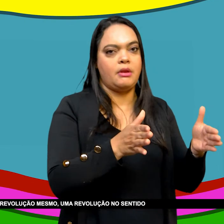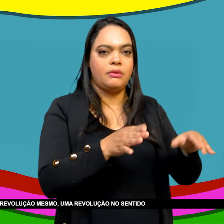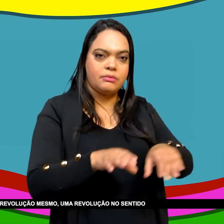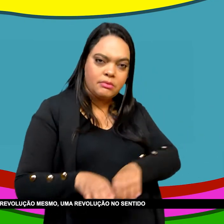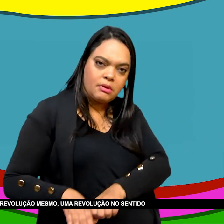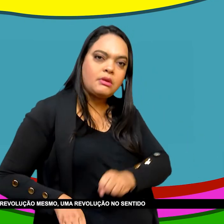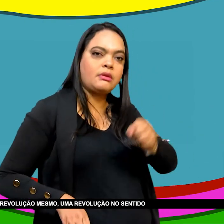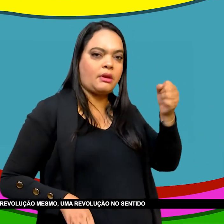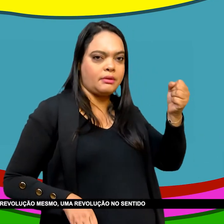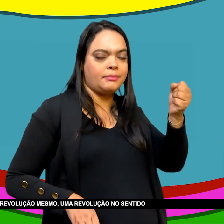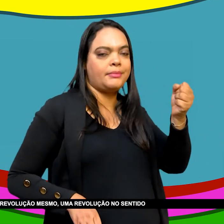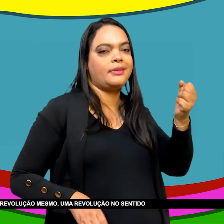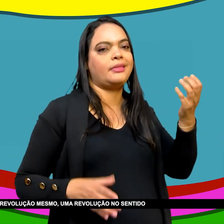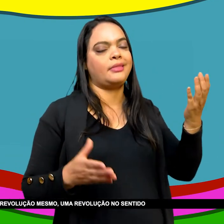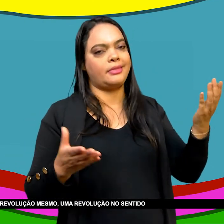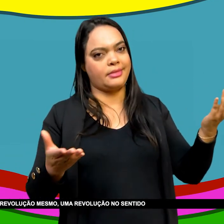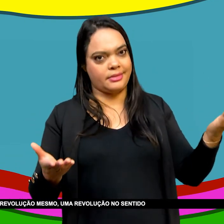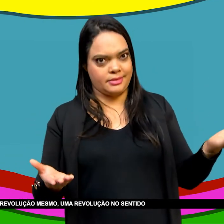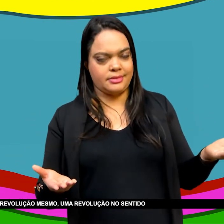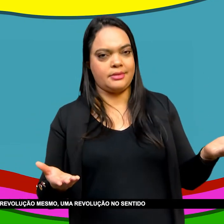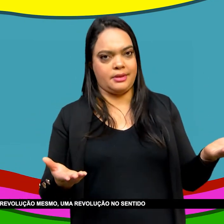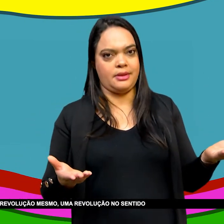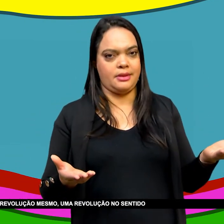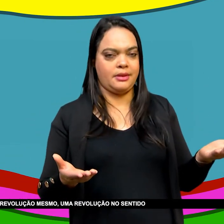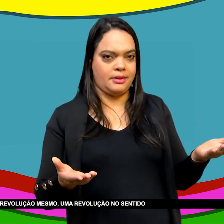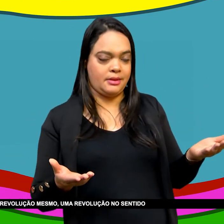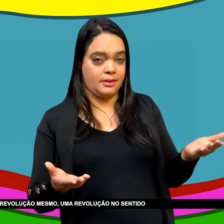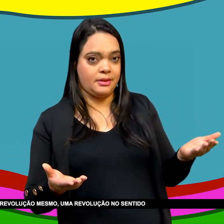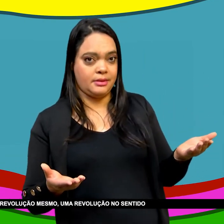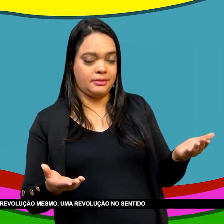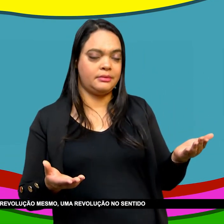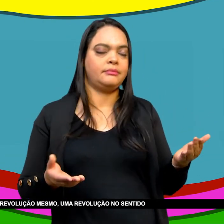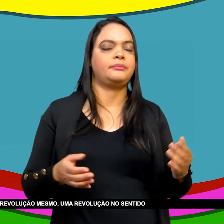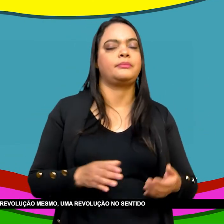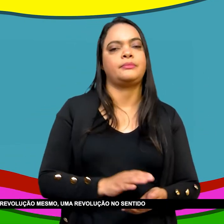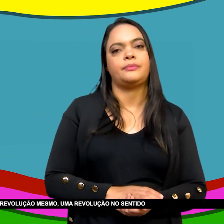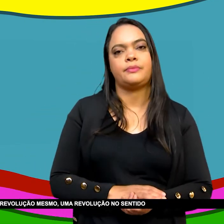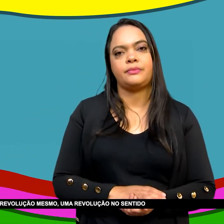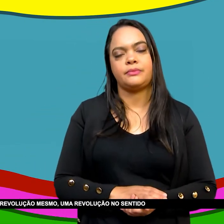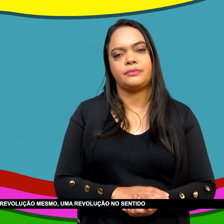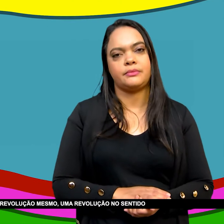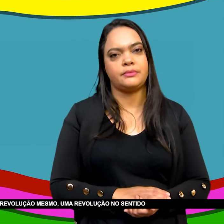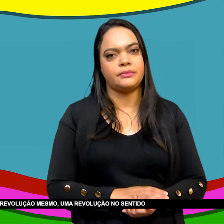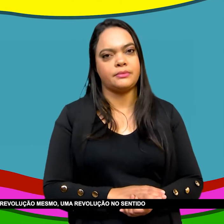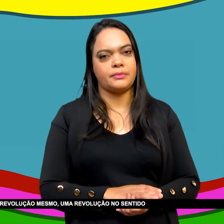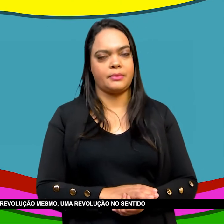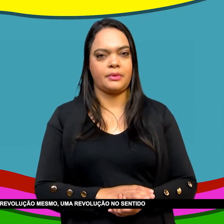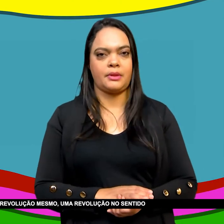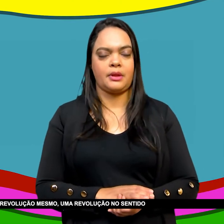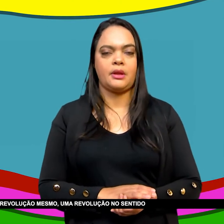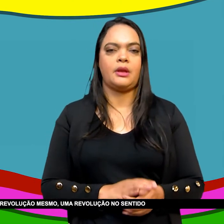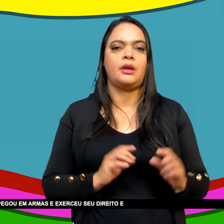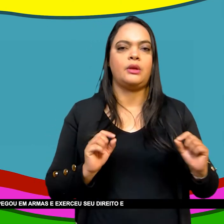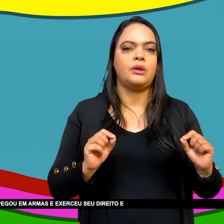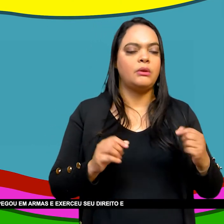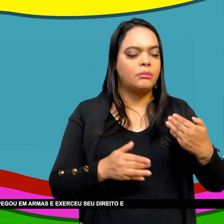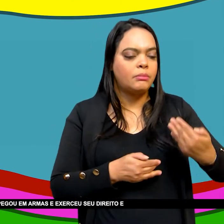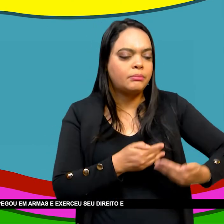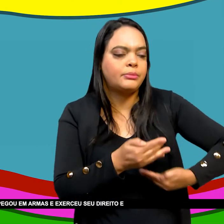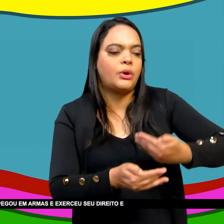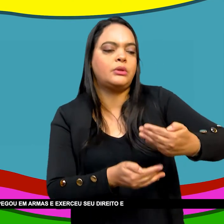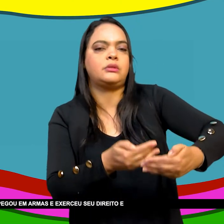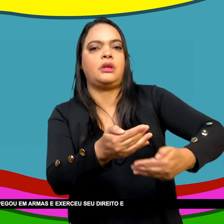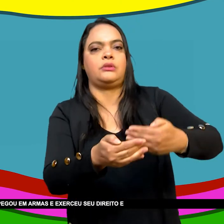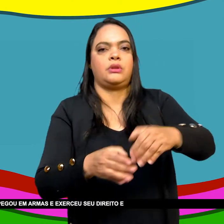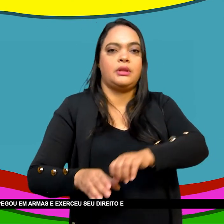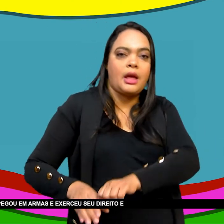Entendia a revolução do Haiti Como uma revolução mesmo Uma revolução no sentido Da soberania